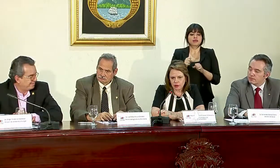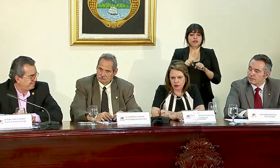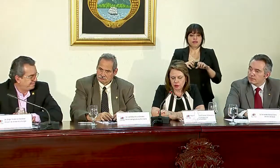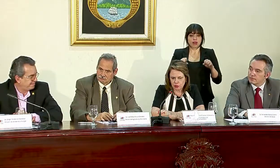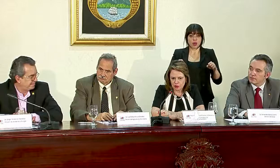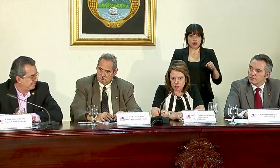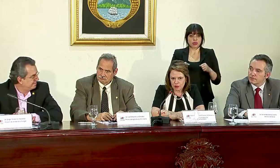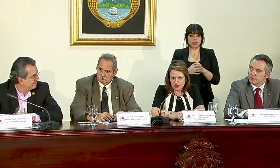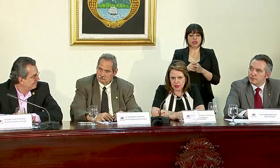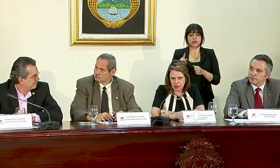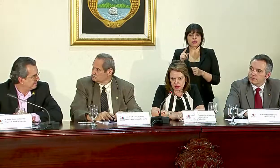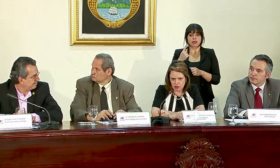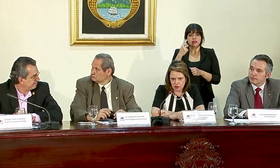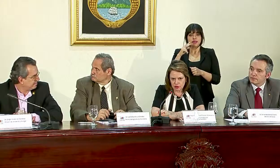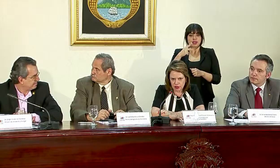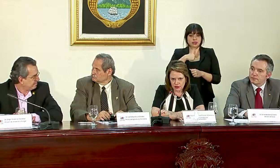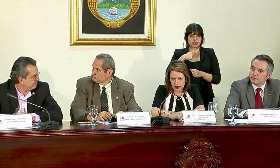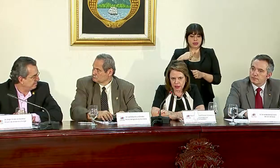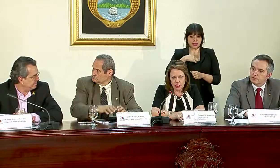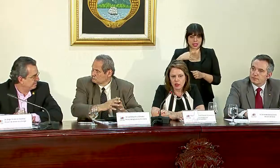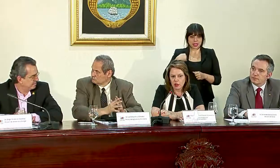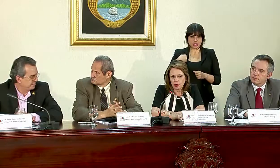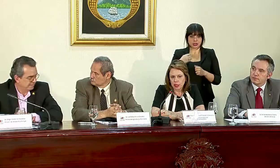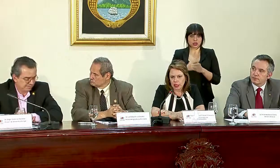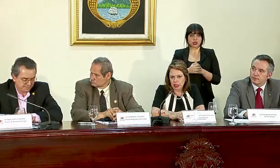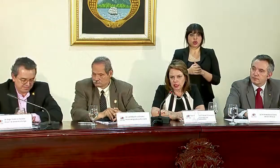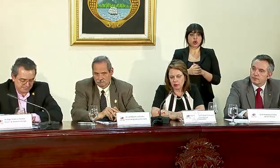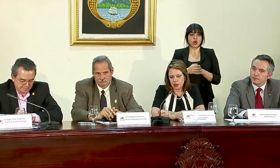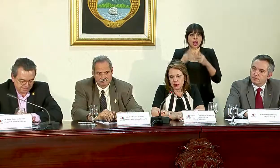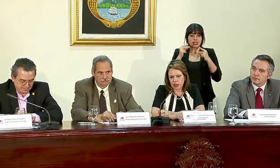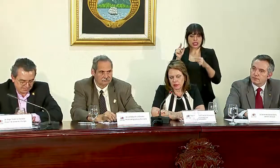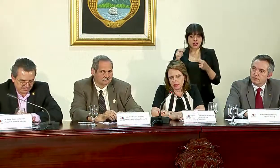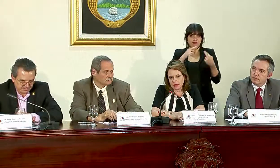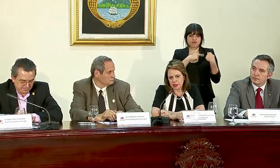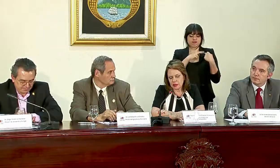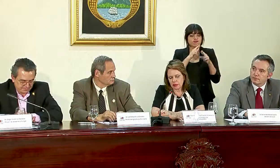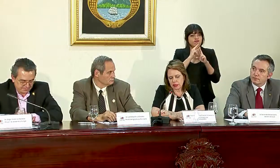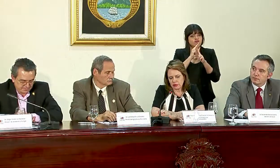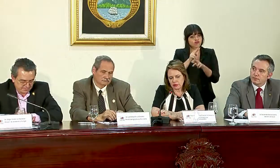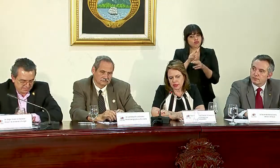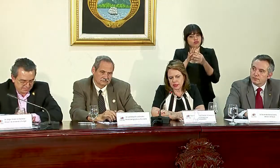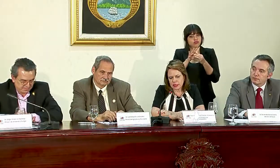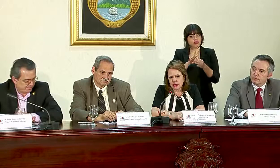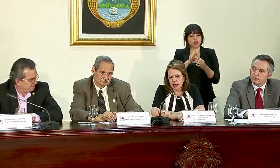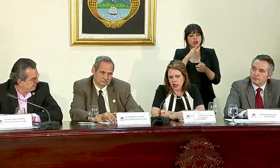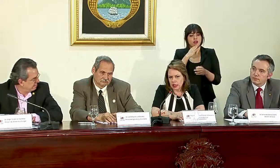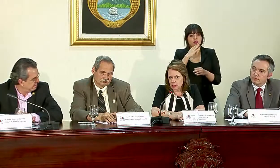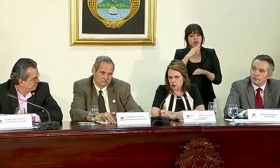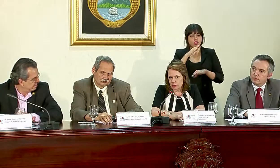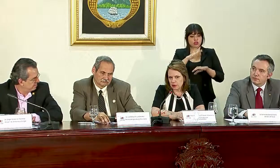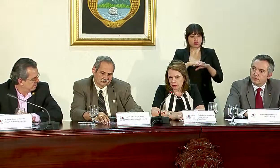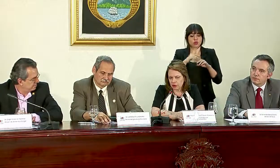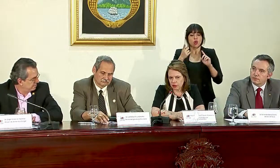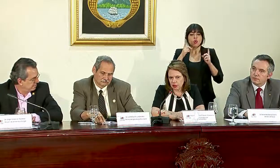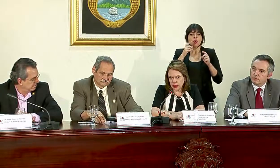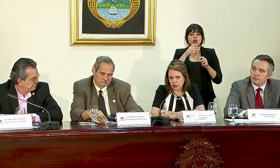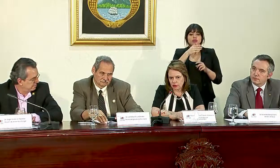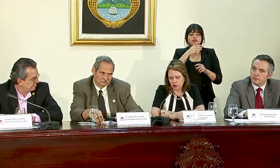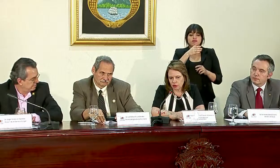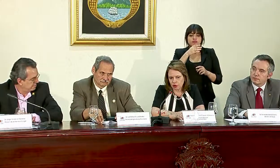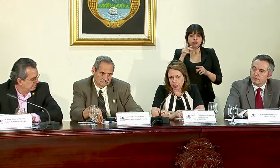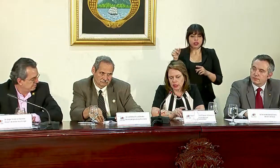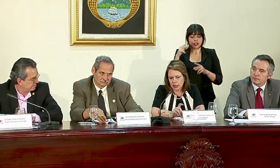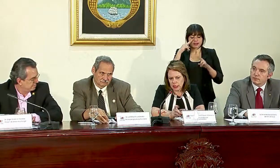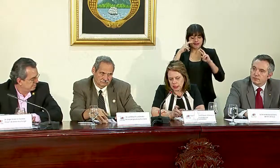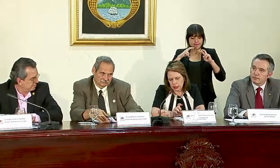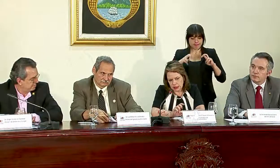como vocero al señor primer vicepresidente y ministro de Hacienda para que pueda precisamente referirse a las observaciones que han